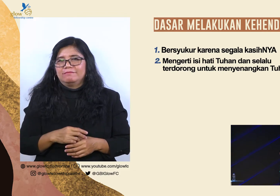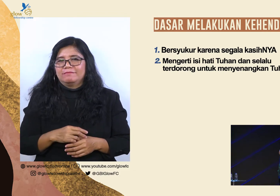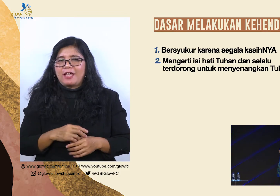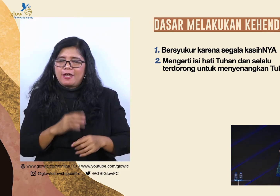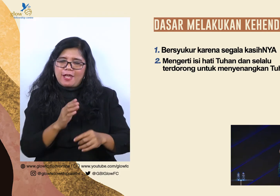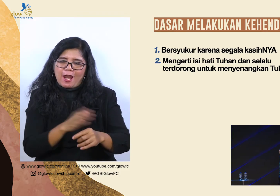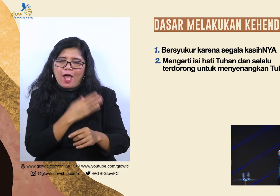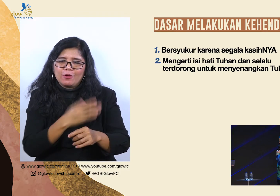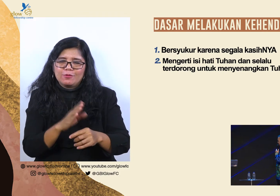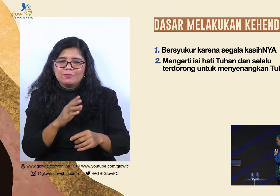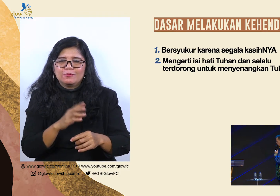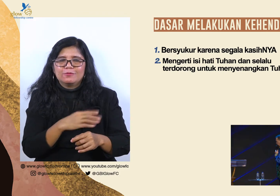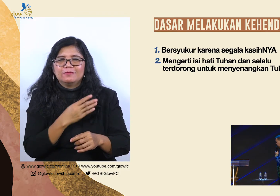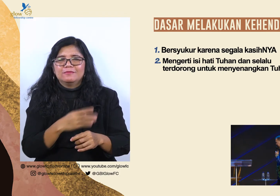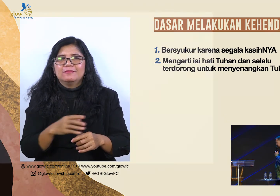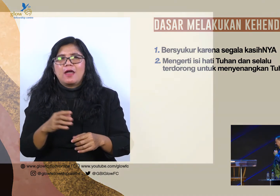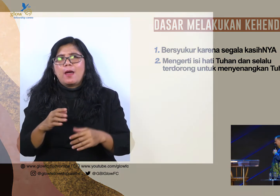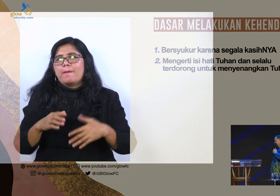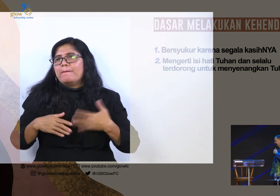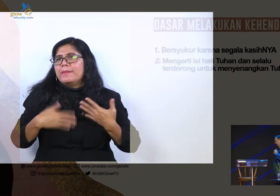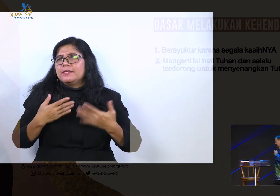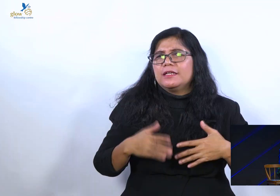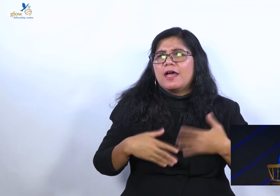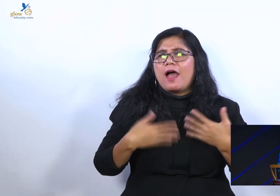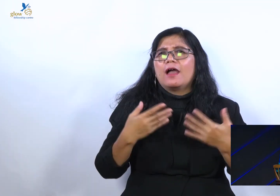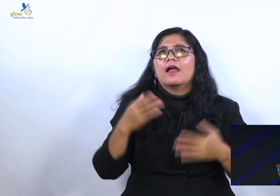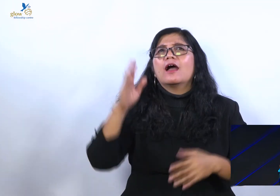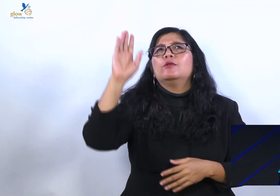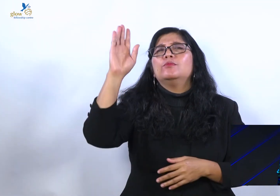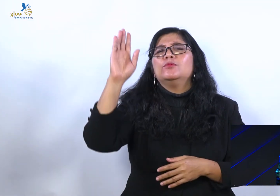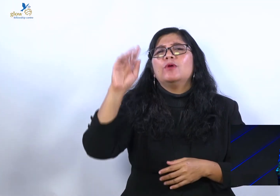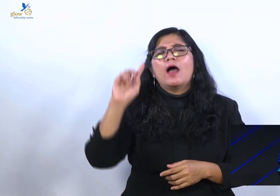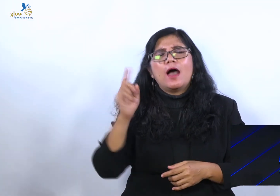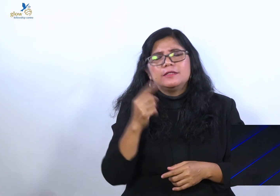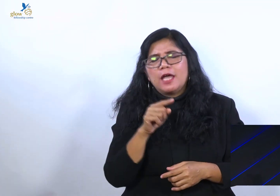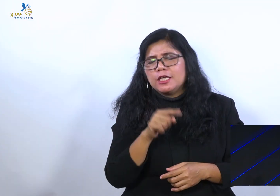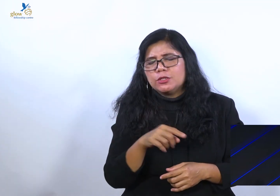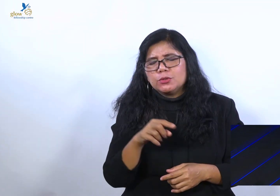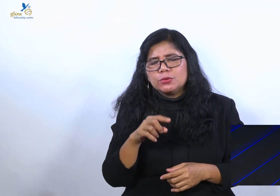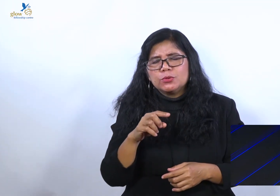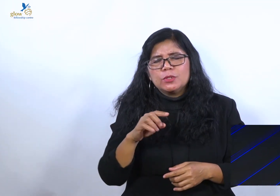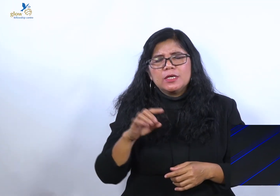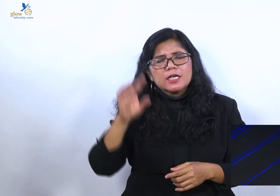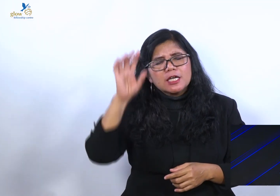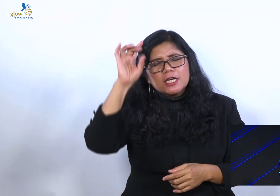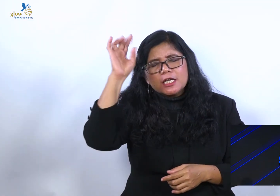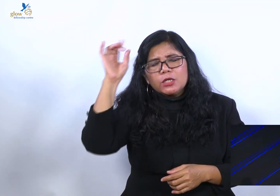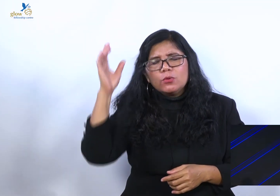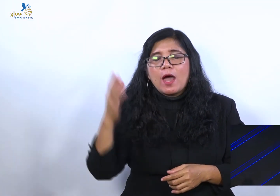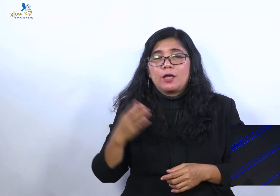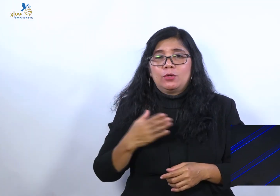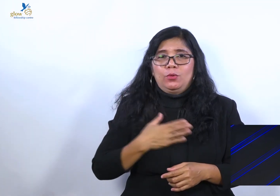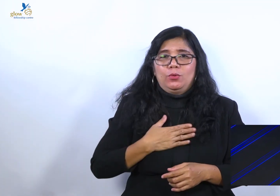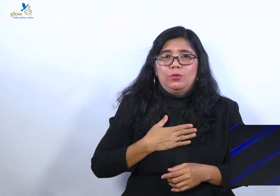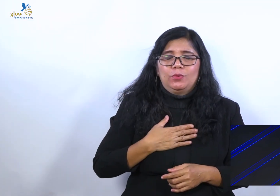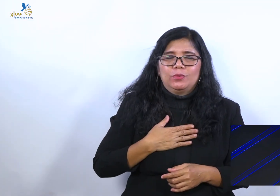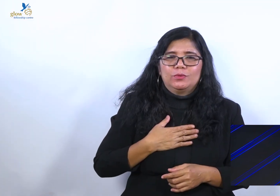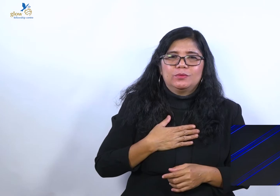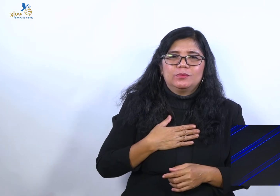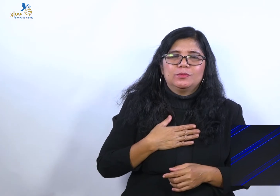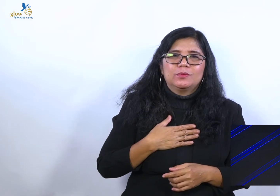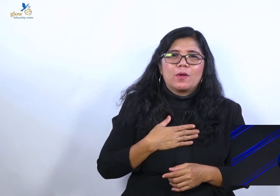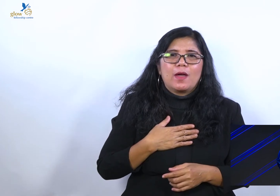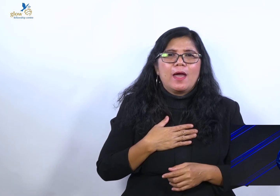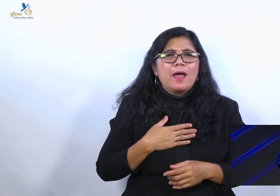Menyenangkanmu, senangkanmu, hanya itu kerinduanku.